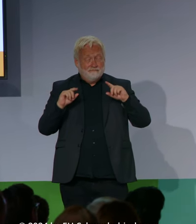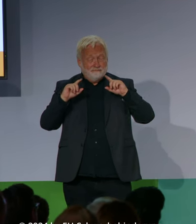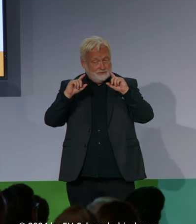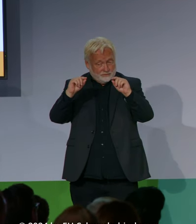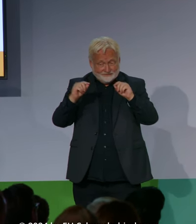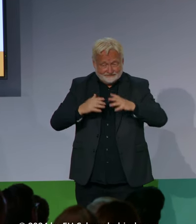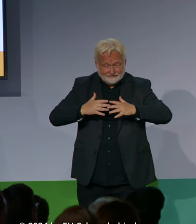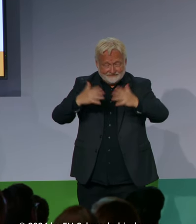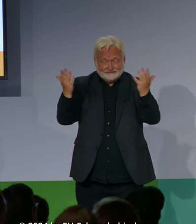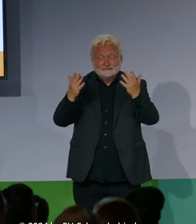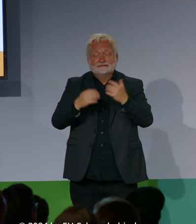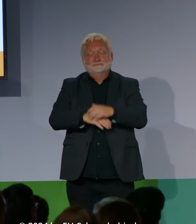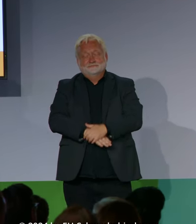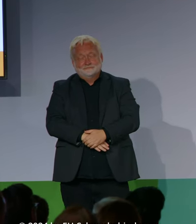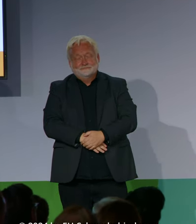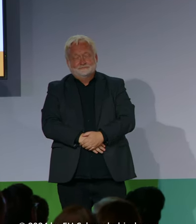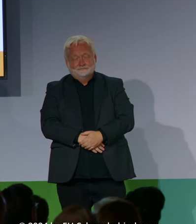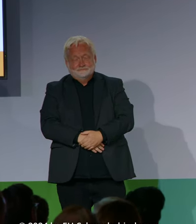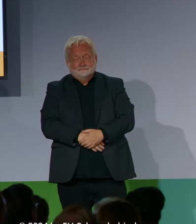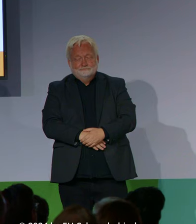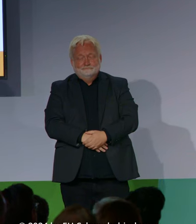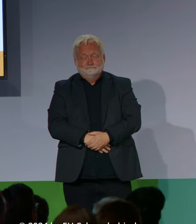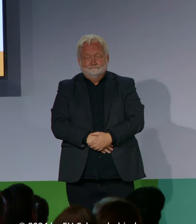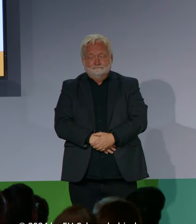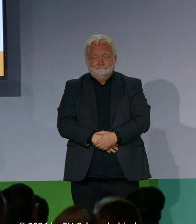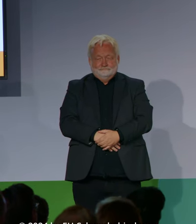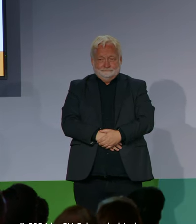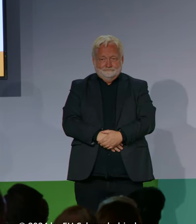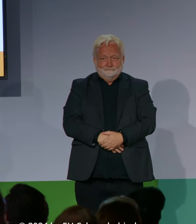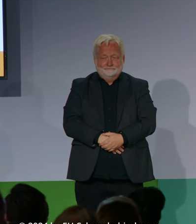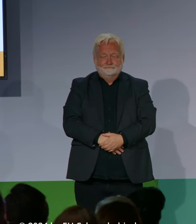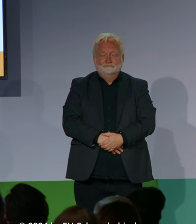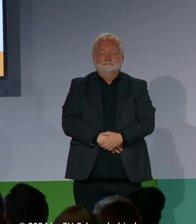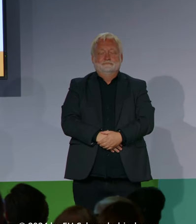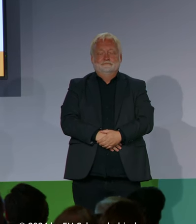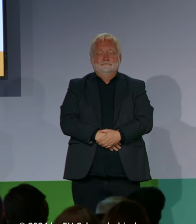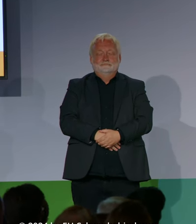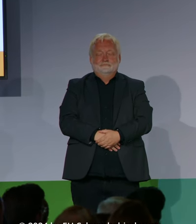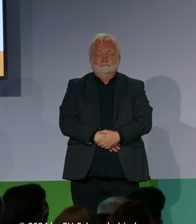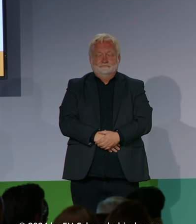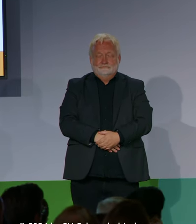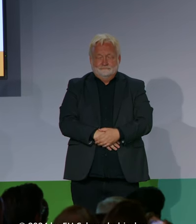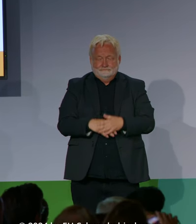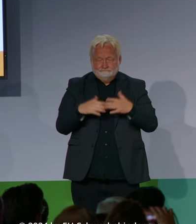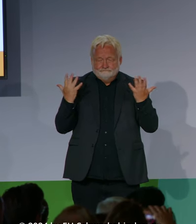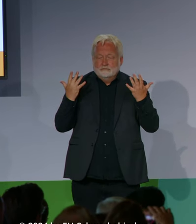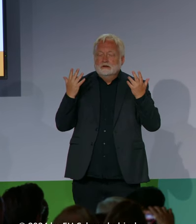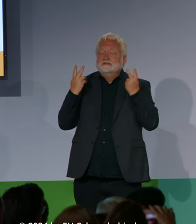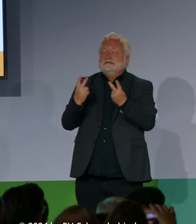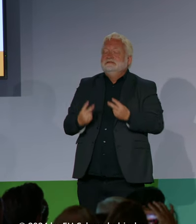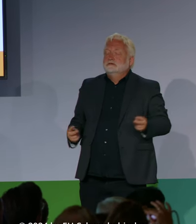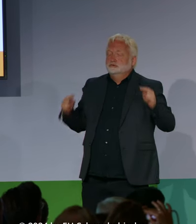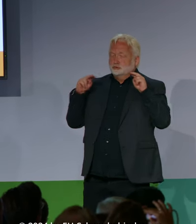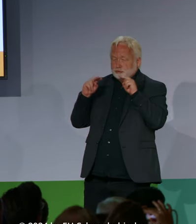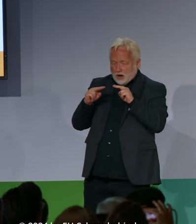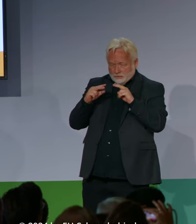Und im kommenden April richten wir hier in Berlin gemeinsam mit Jordanien und der International Disability Alliance den